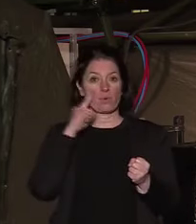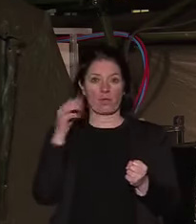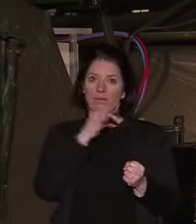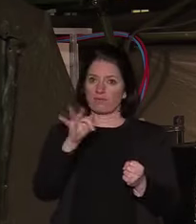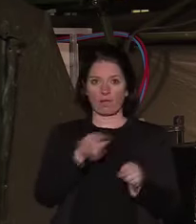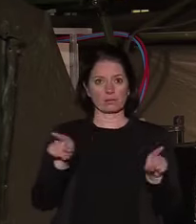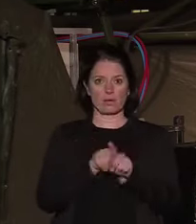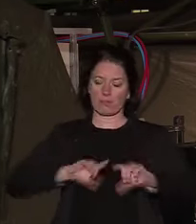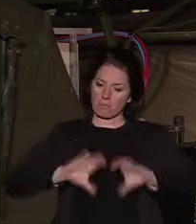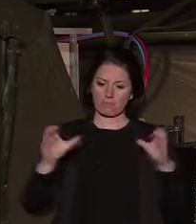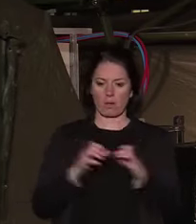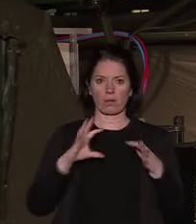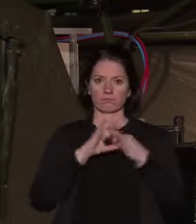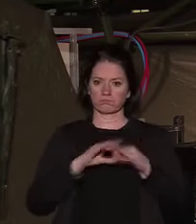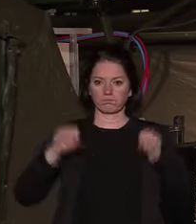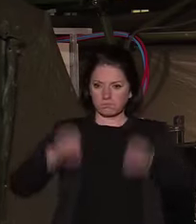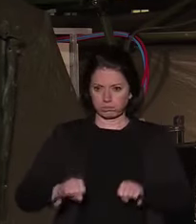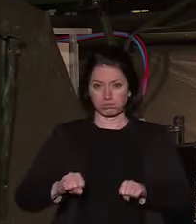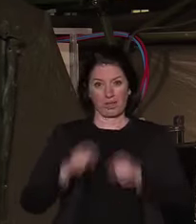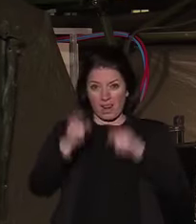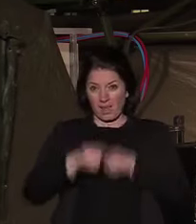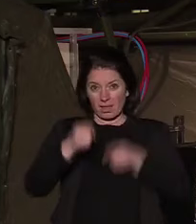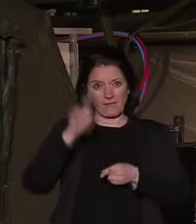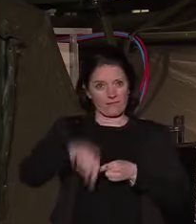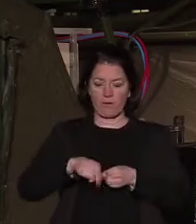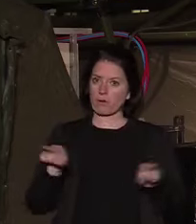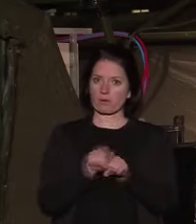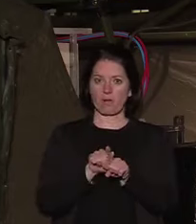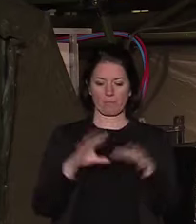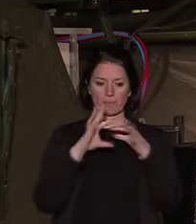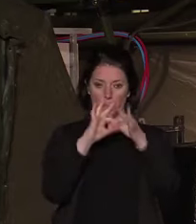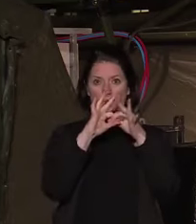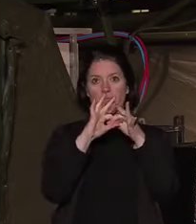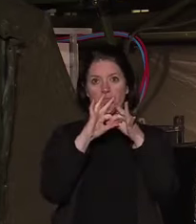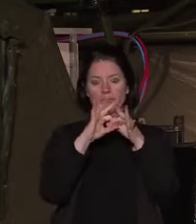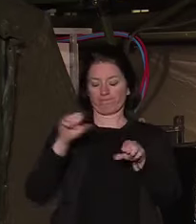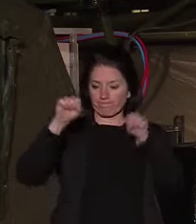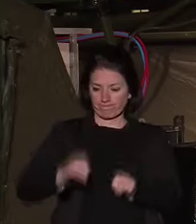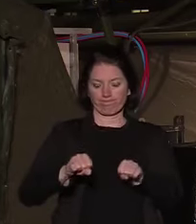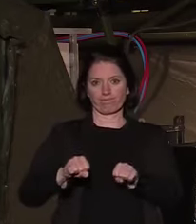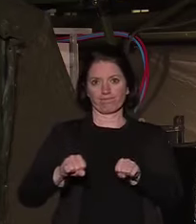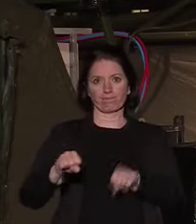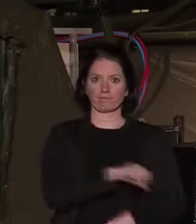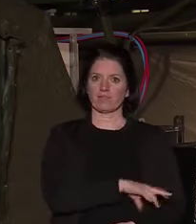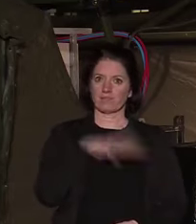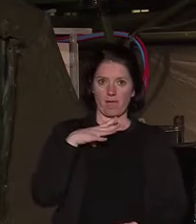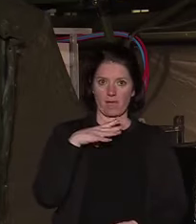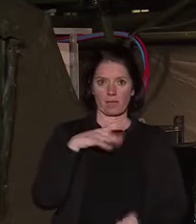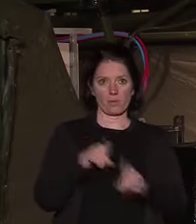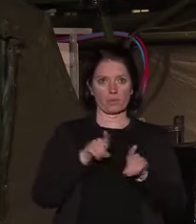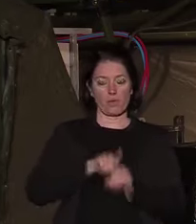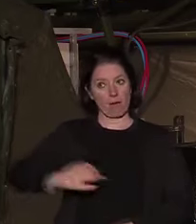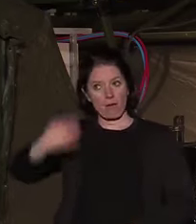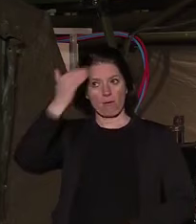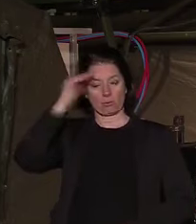et parce que dans cette guerre, nous devons faire bloc, être unis, fiers et reconnaissants pour le rôle de